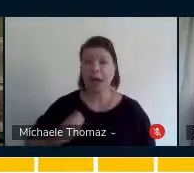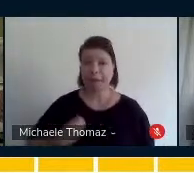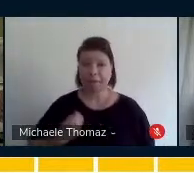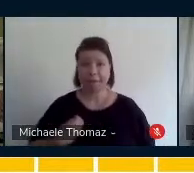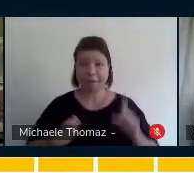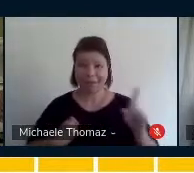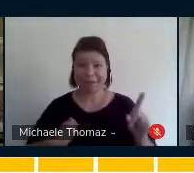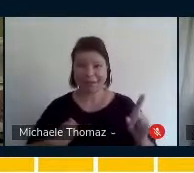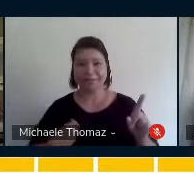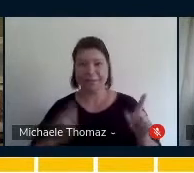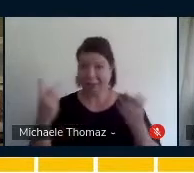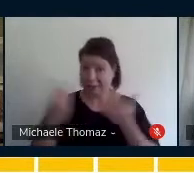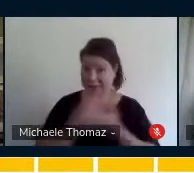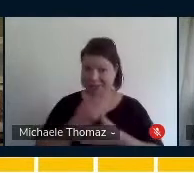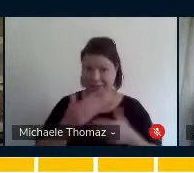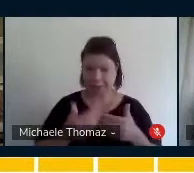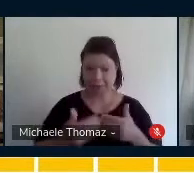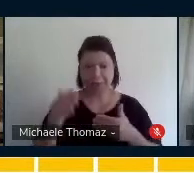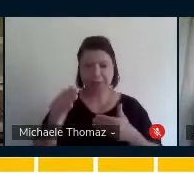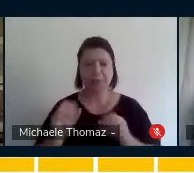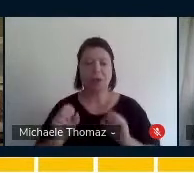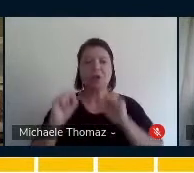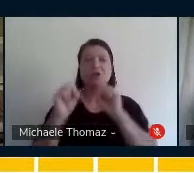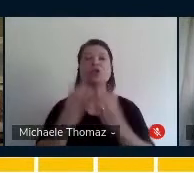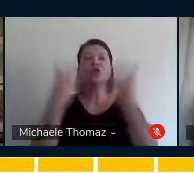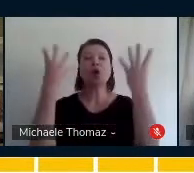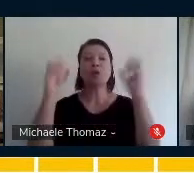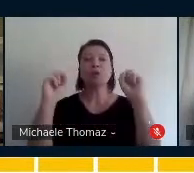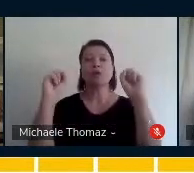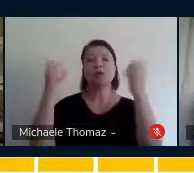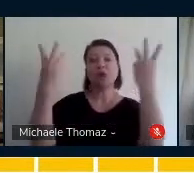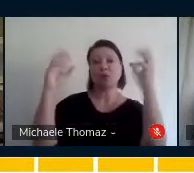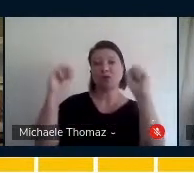talentos. O que aconteceu no show de talentos?